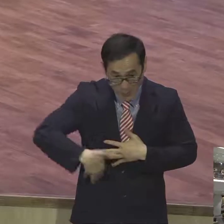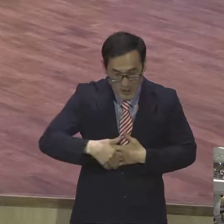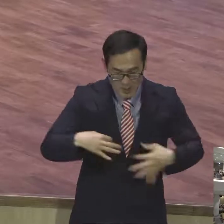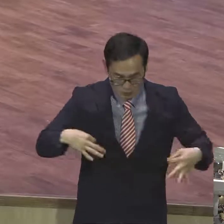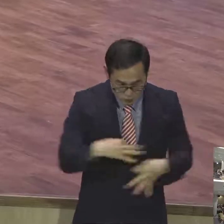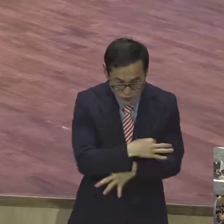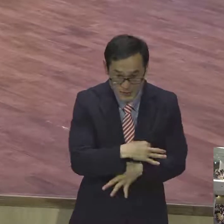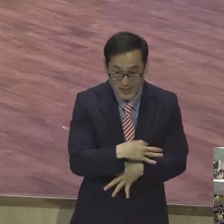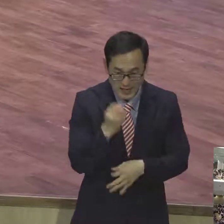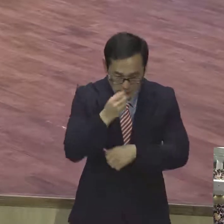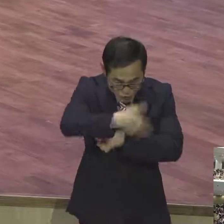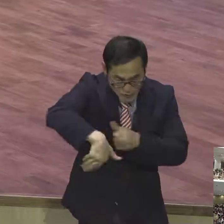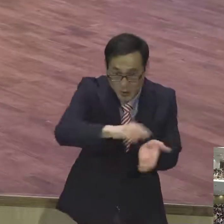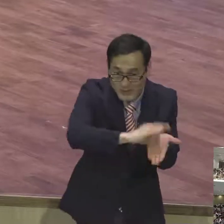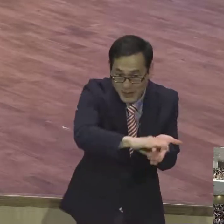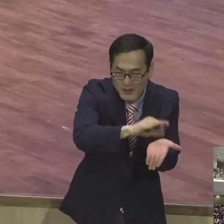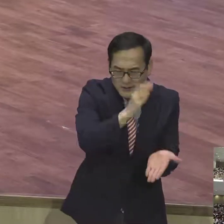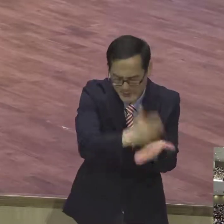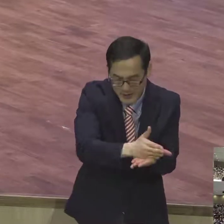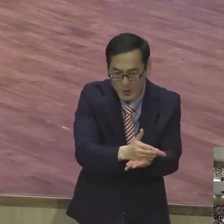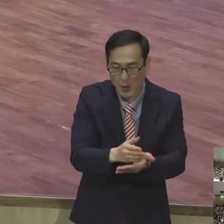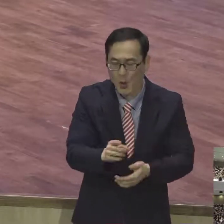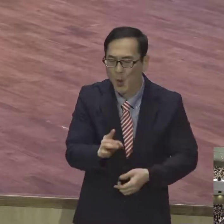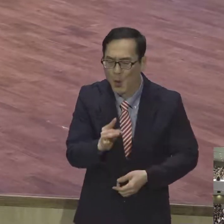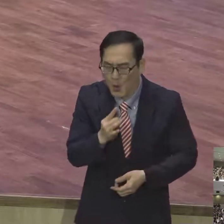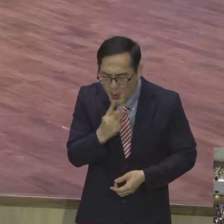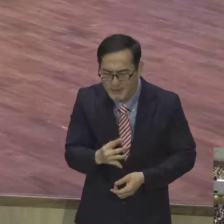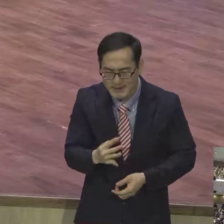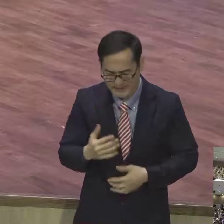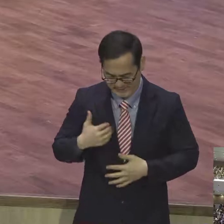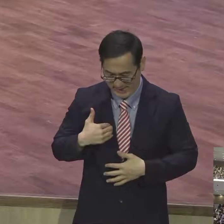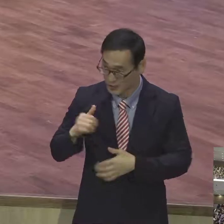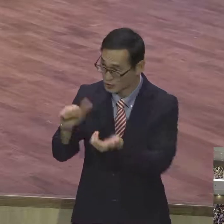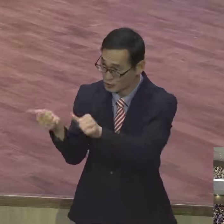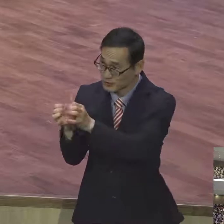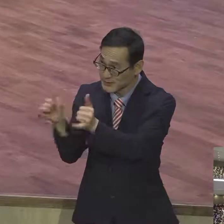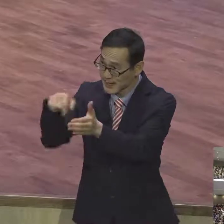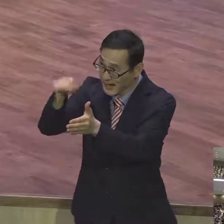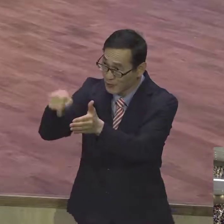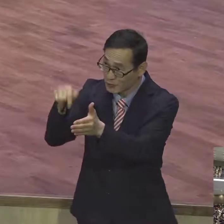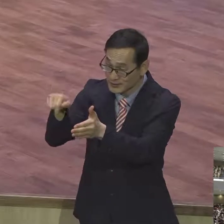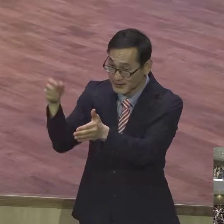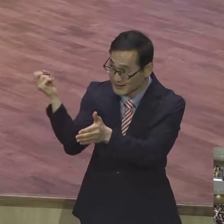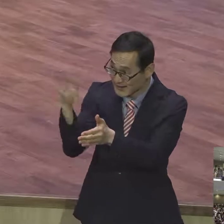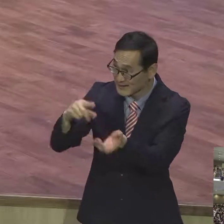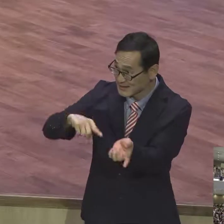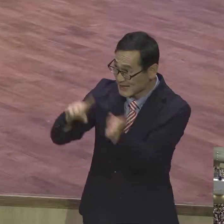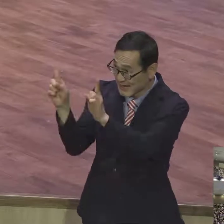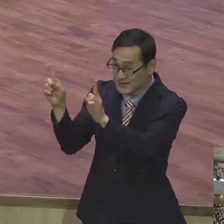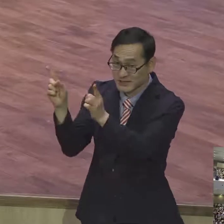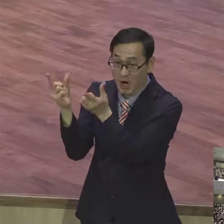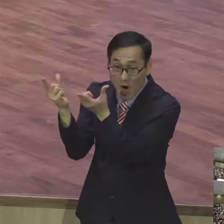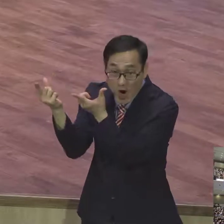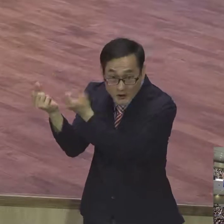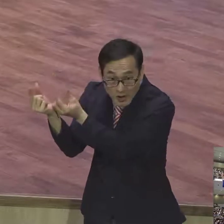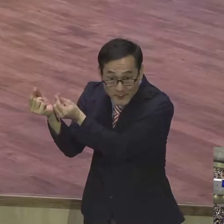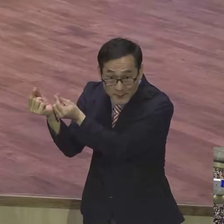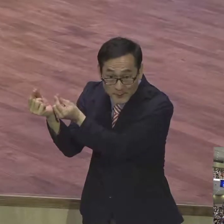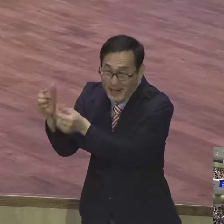내주지 말고 오직 너희 자신을 죽은 자 가운데서 다시 살아난 자 같이 하나님께 드리며 너희